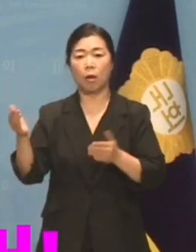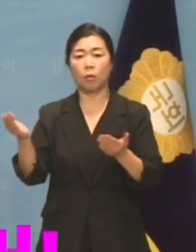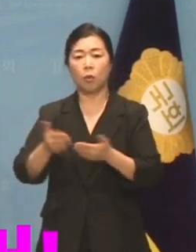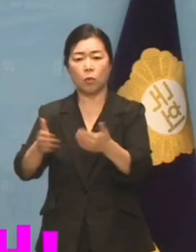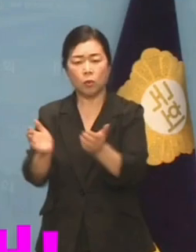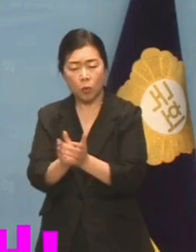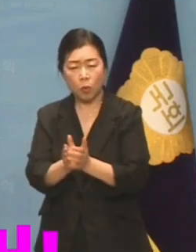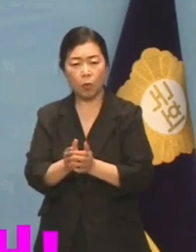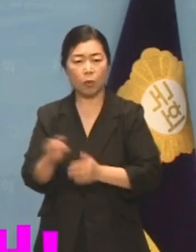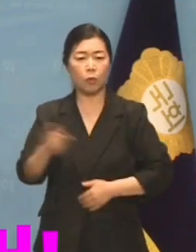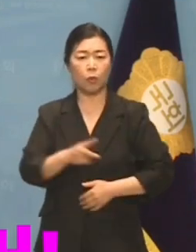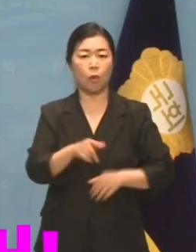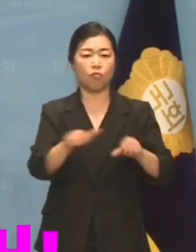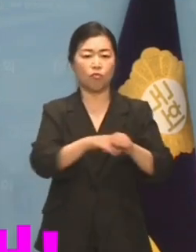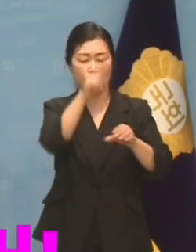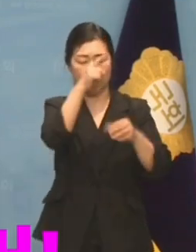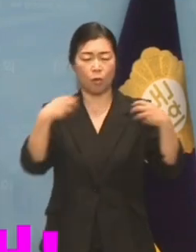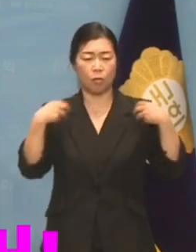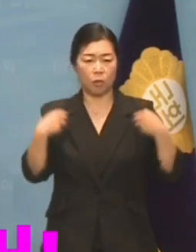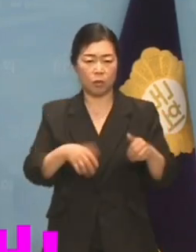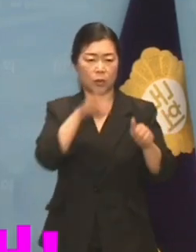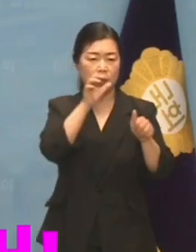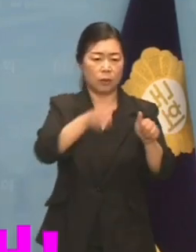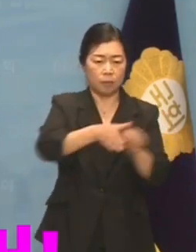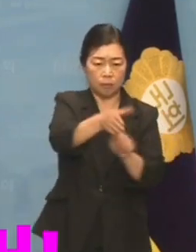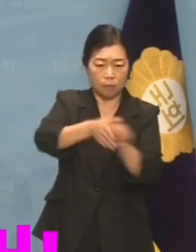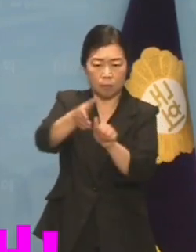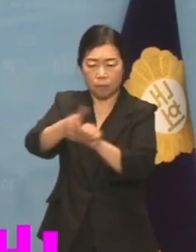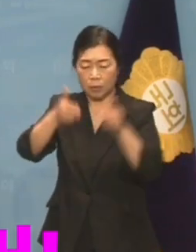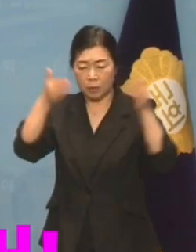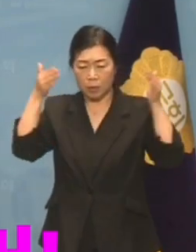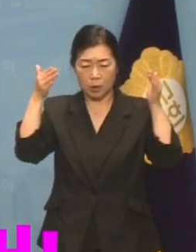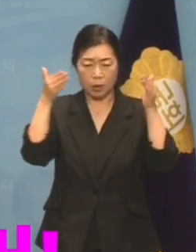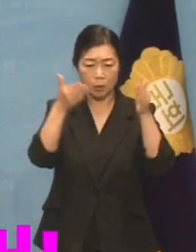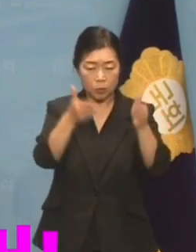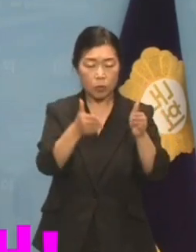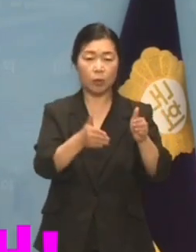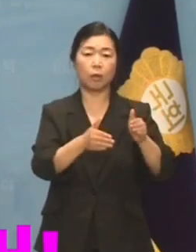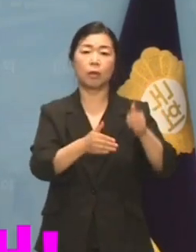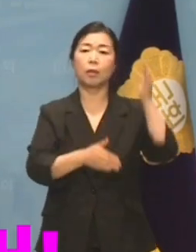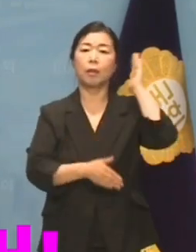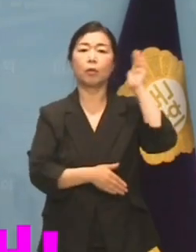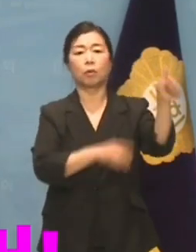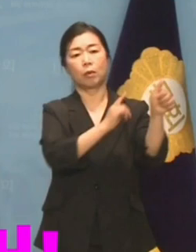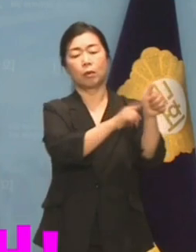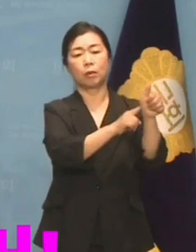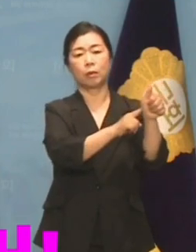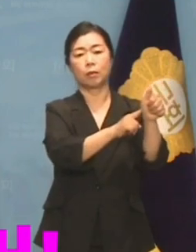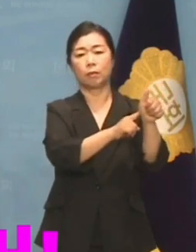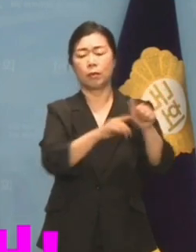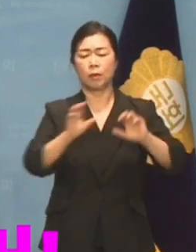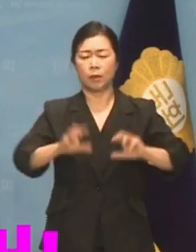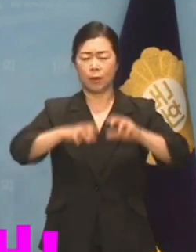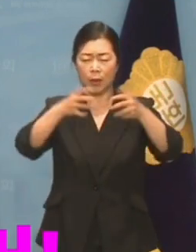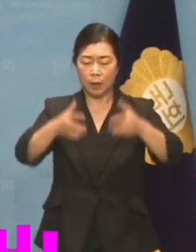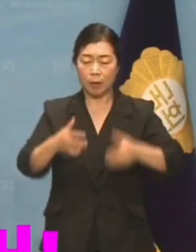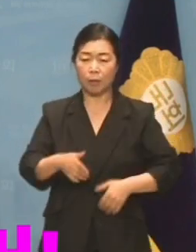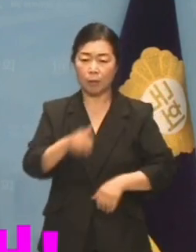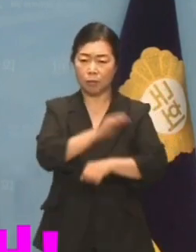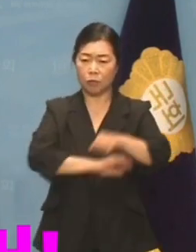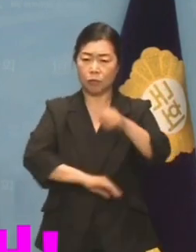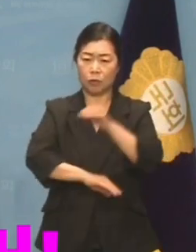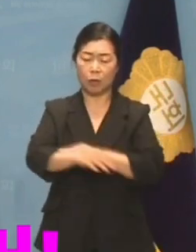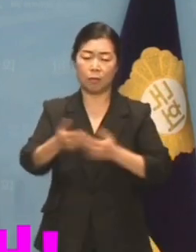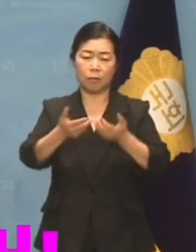야당 때리기에만 골몰하는 대통령 행태는 여전히 세상 만사를 피의자와 피해자로만 나누는